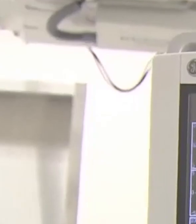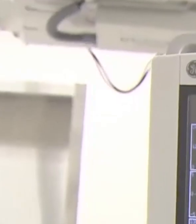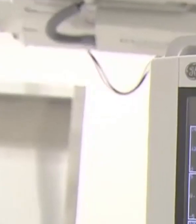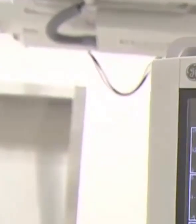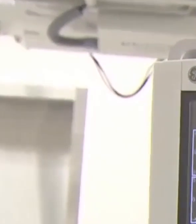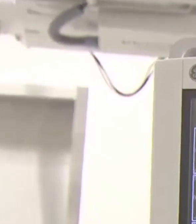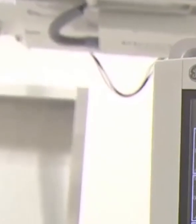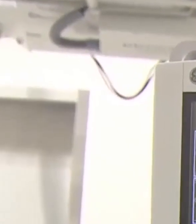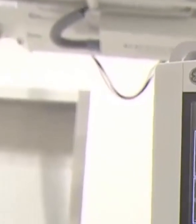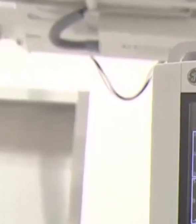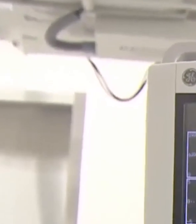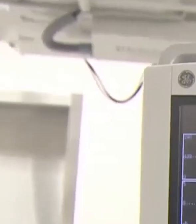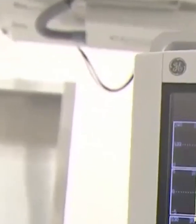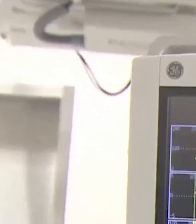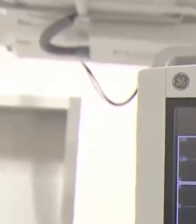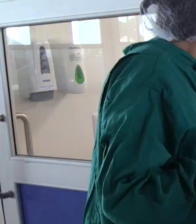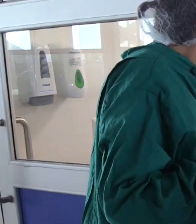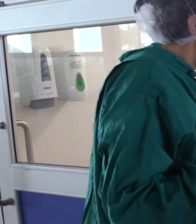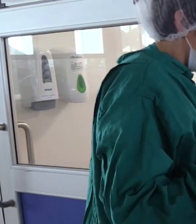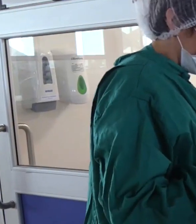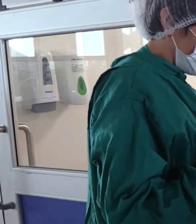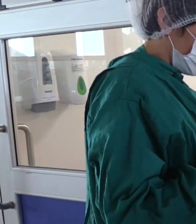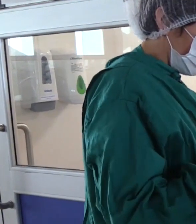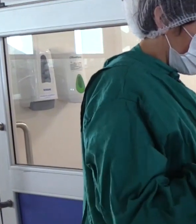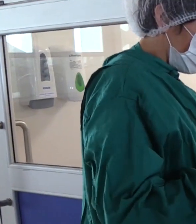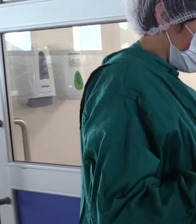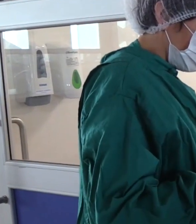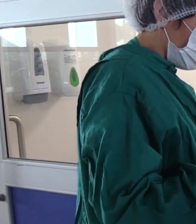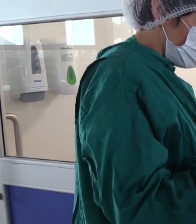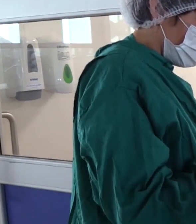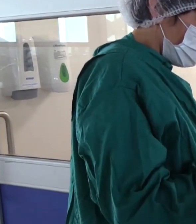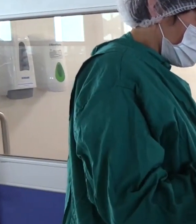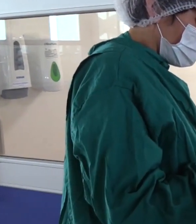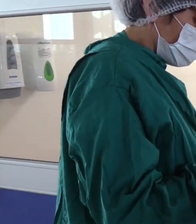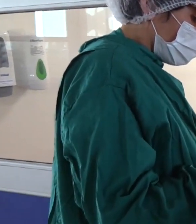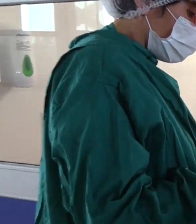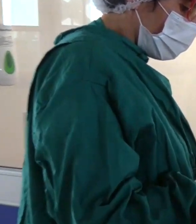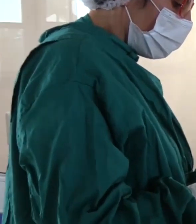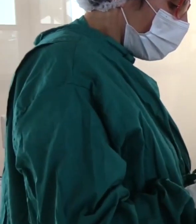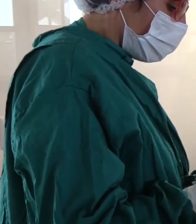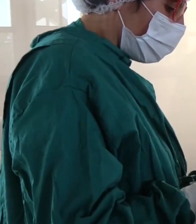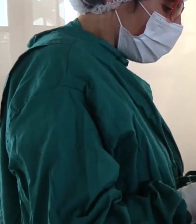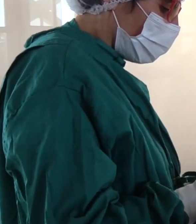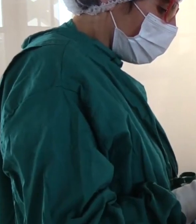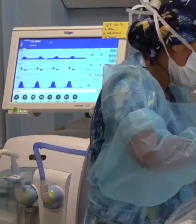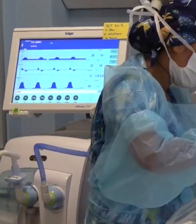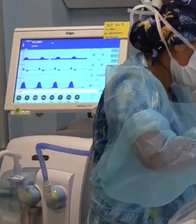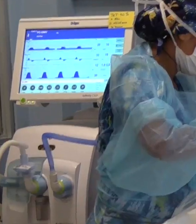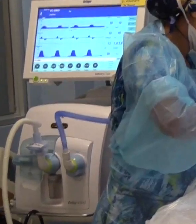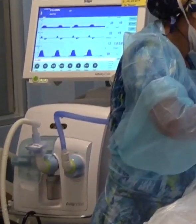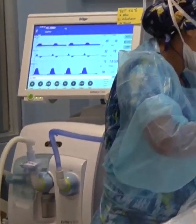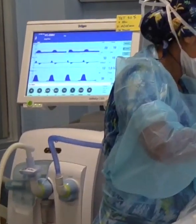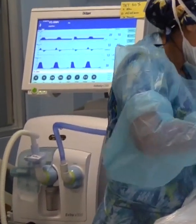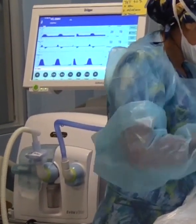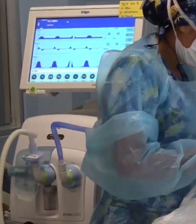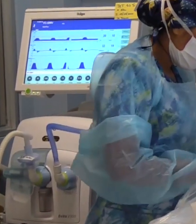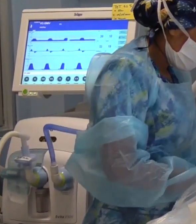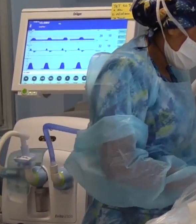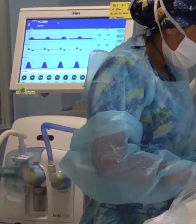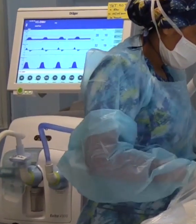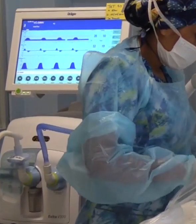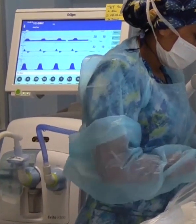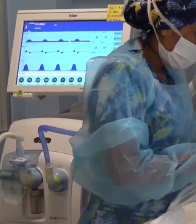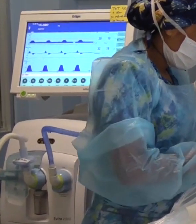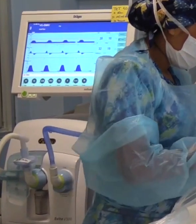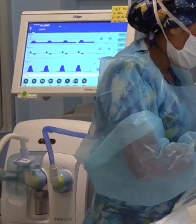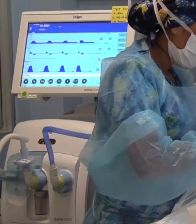a las regiones de Antofagasta, Coquimbo y Arica. Así también 66 personas han sido trasladadas a las clínicas